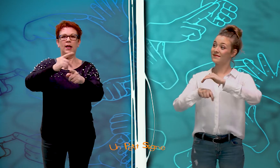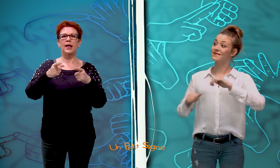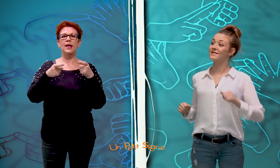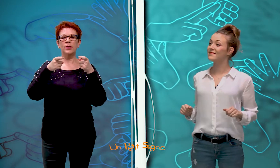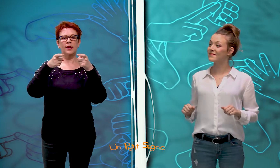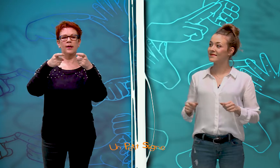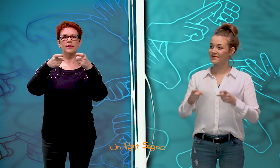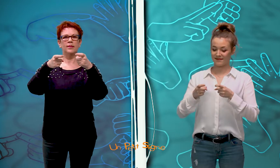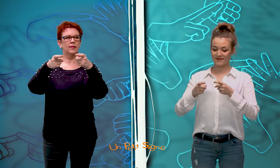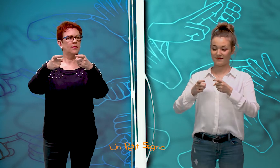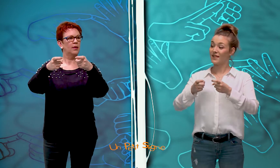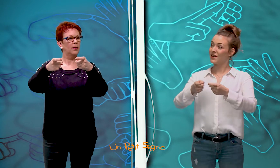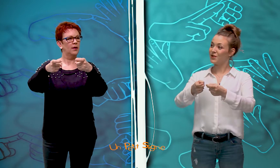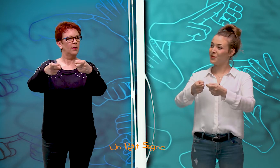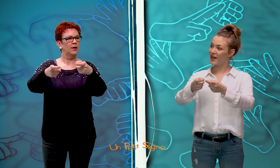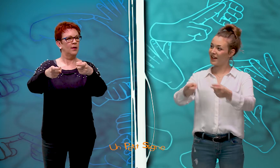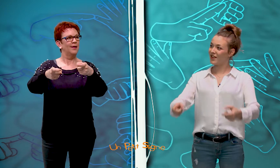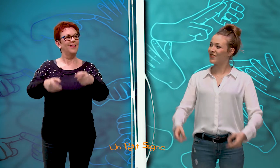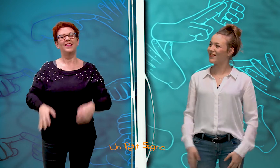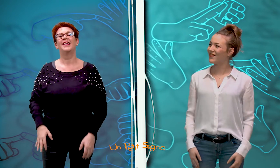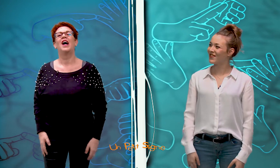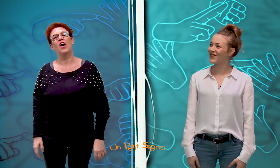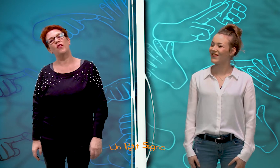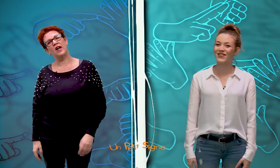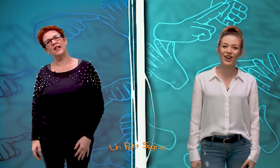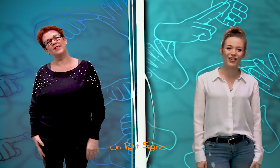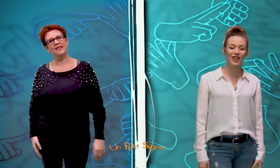Et le train. Super. Au revoir. Au revoir.